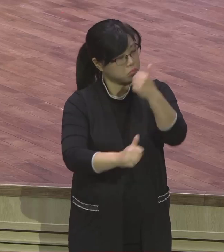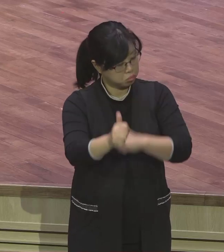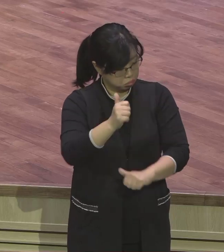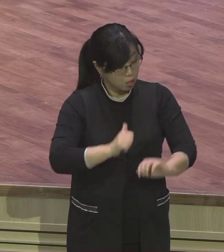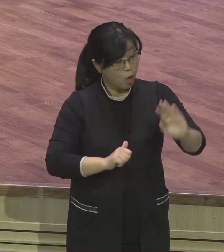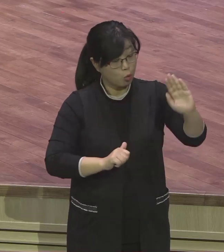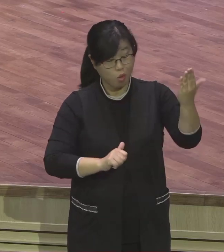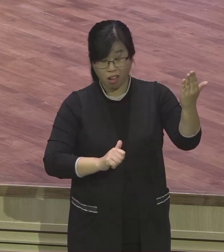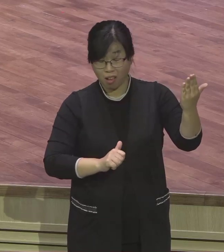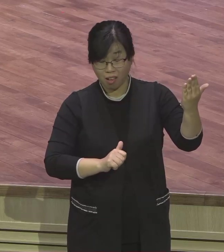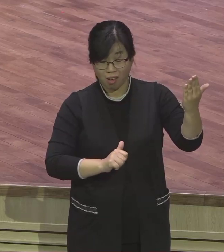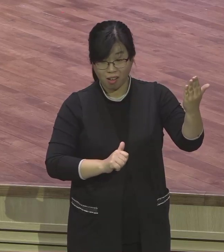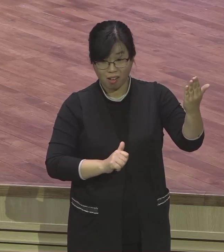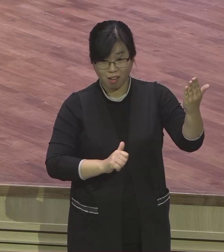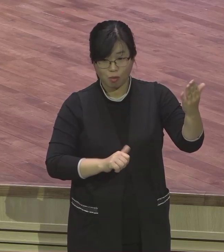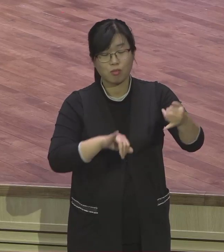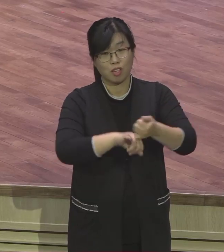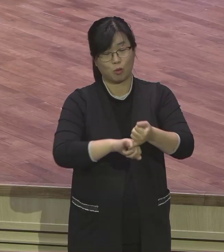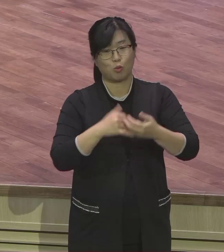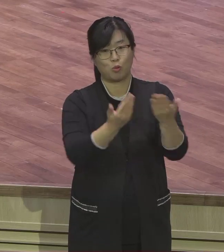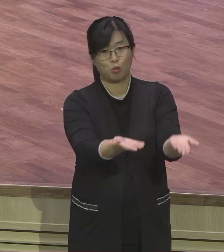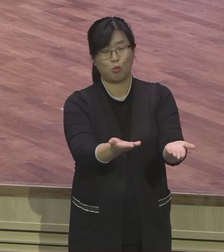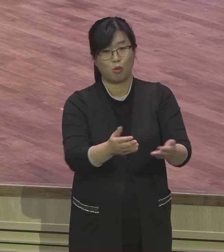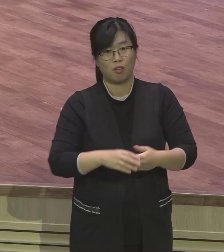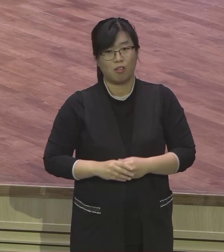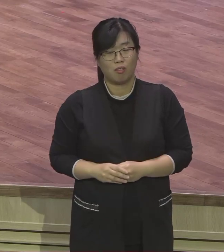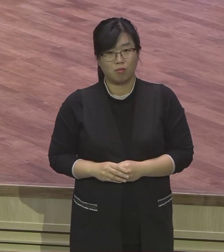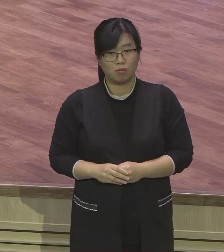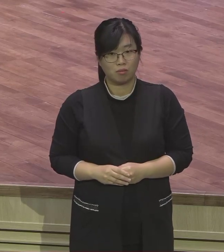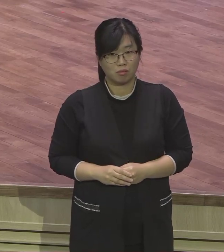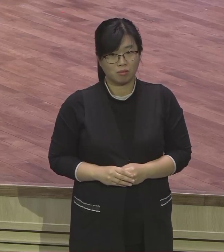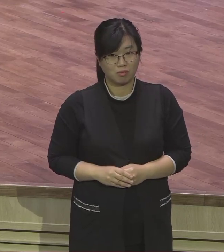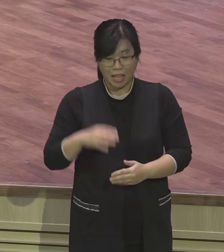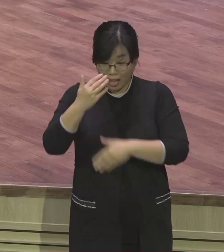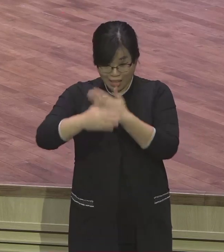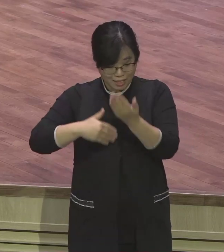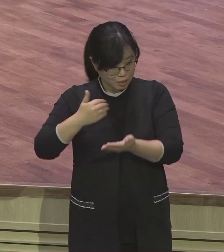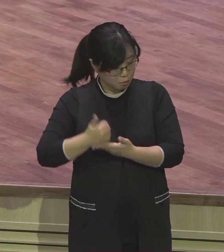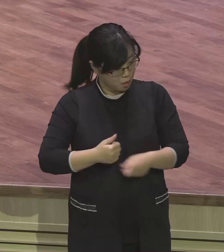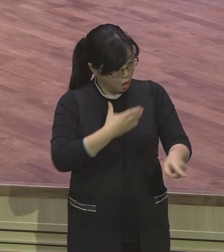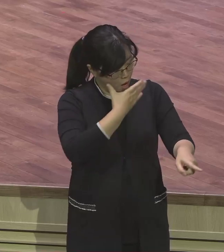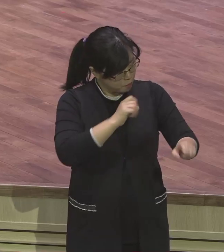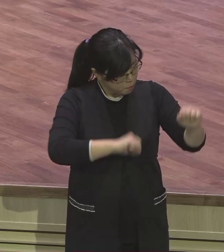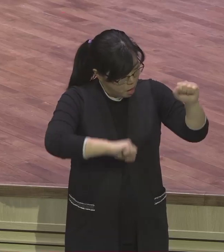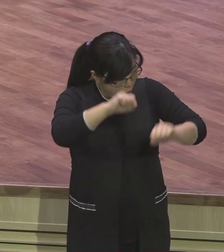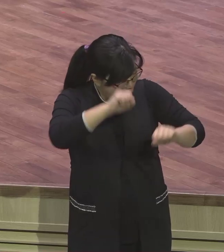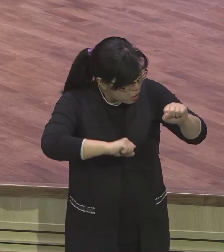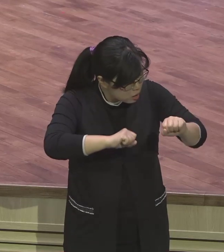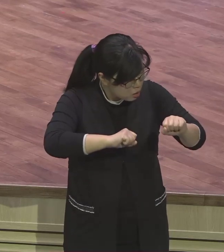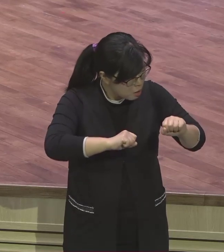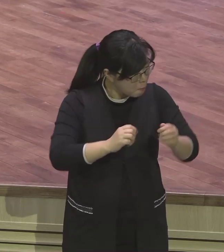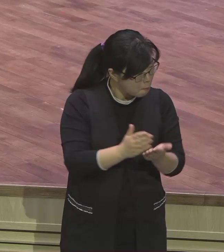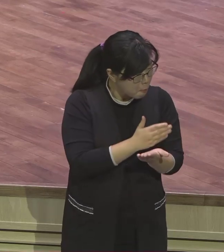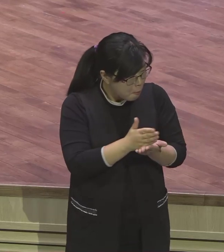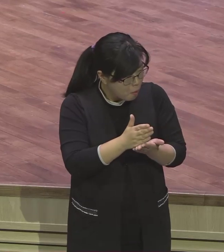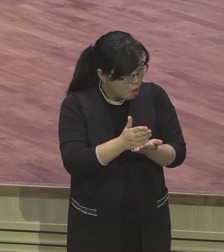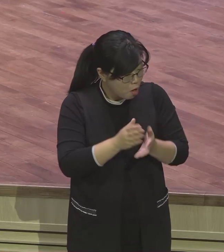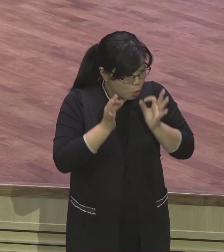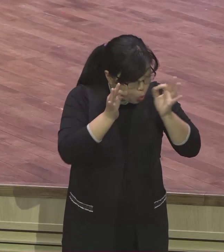하나님은요. 아브라함의 어떤 행위나 어떤 그런 노력 읽어본 거 아니에요. 하나님의 구원